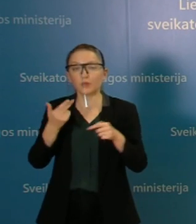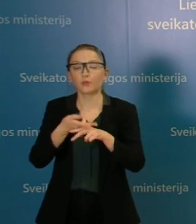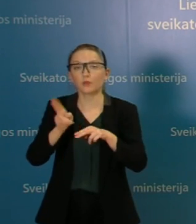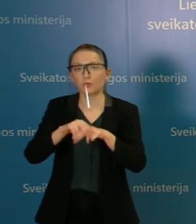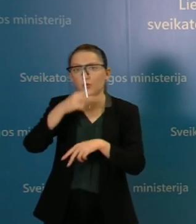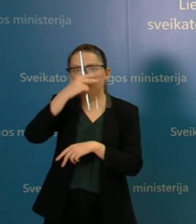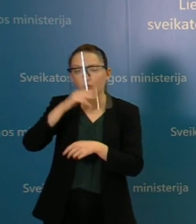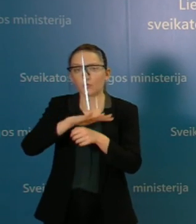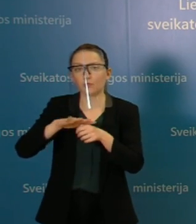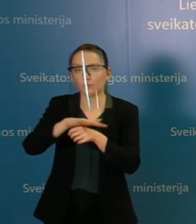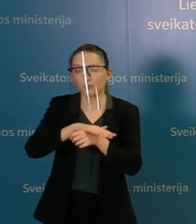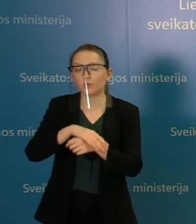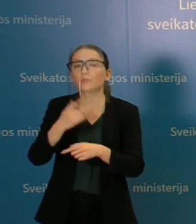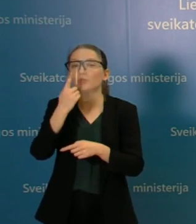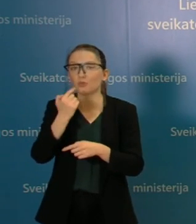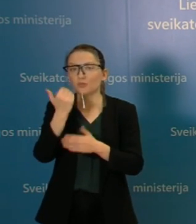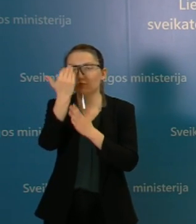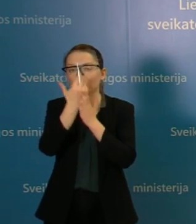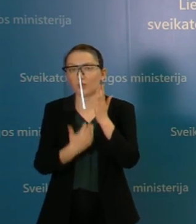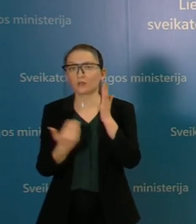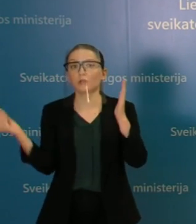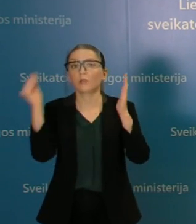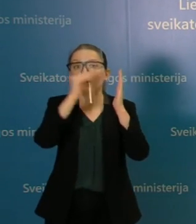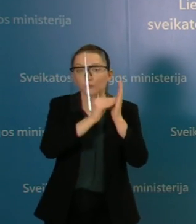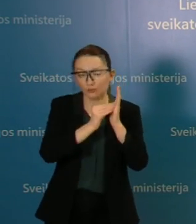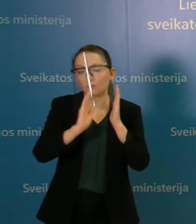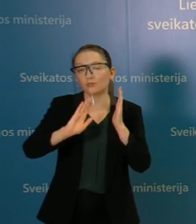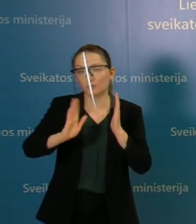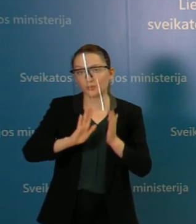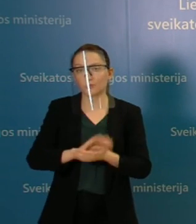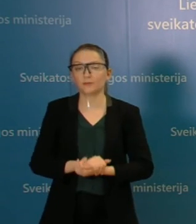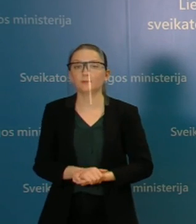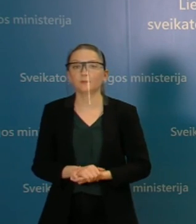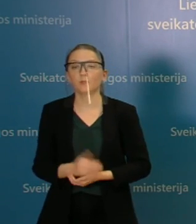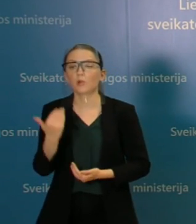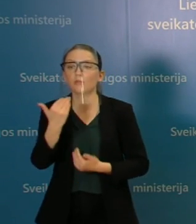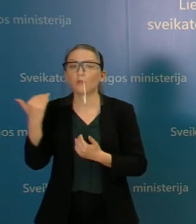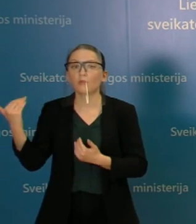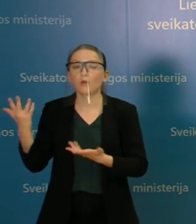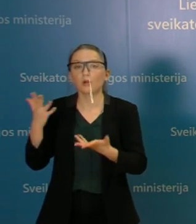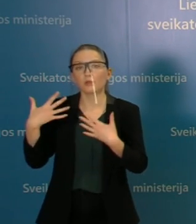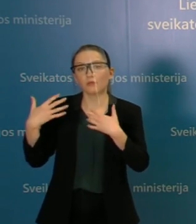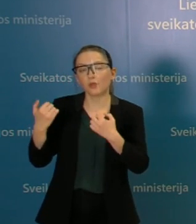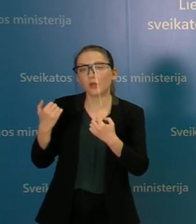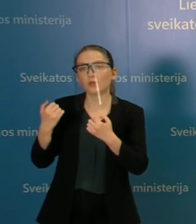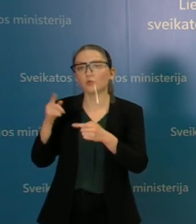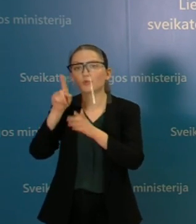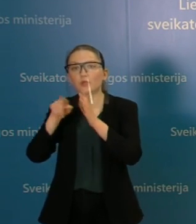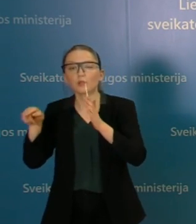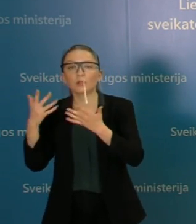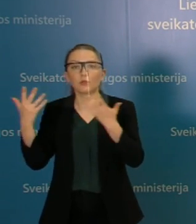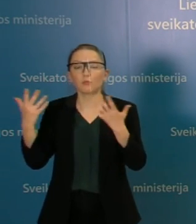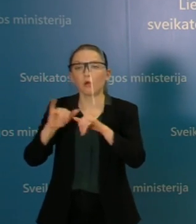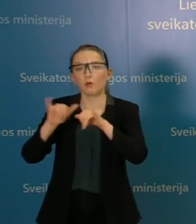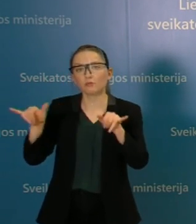bus raudonų šalių sąrašę pagal savo sveikatos rodiklius, pagal